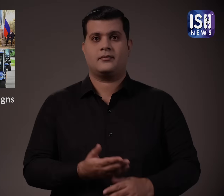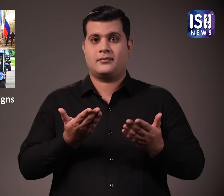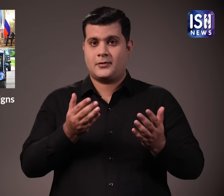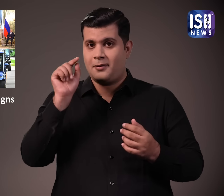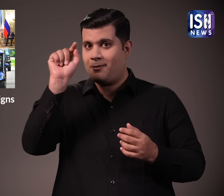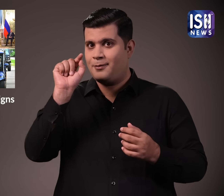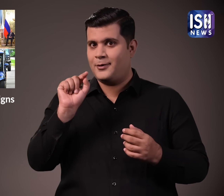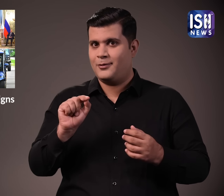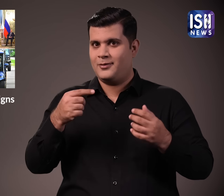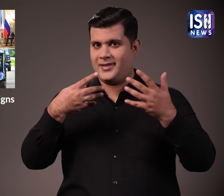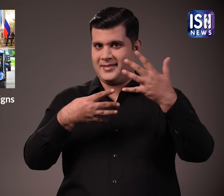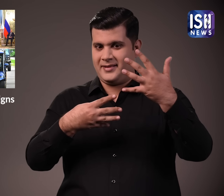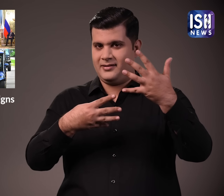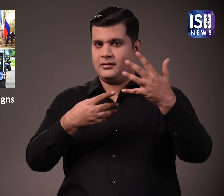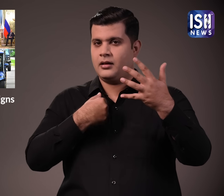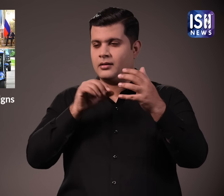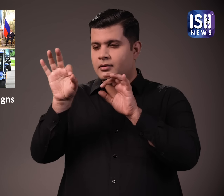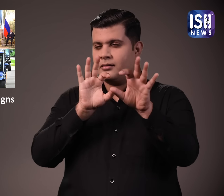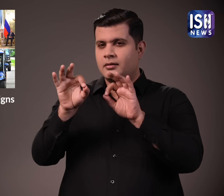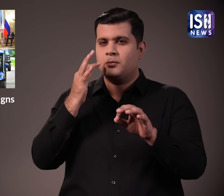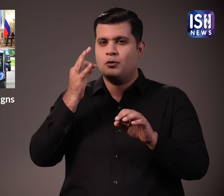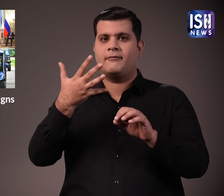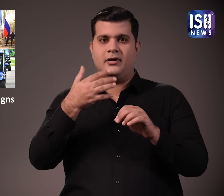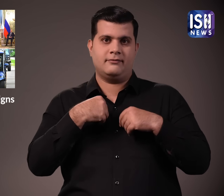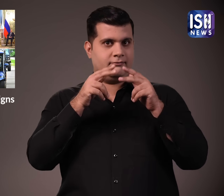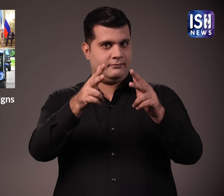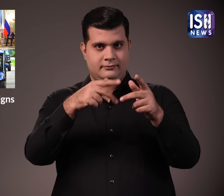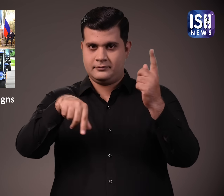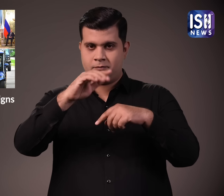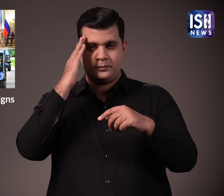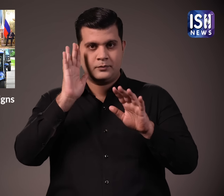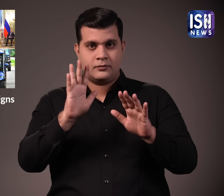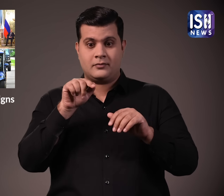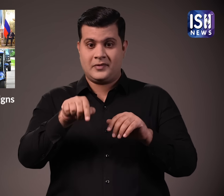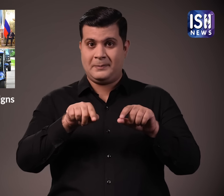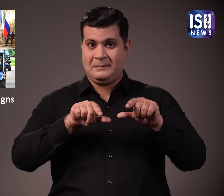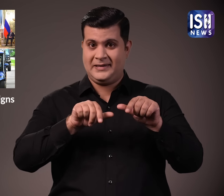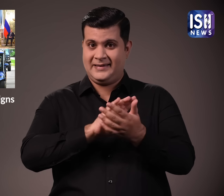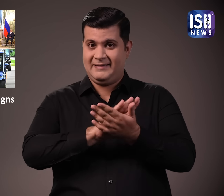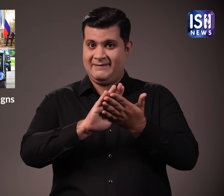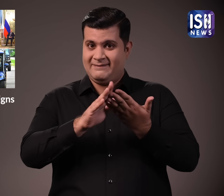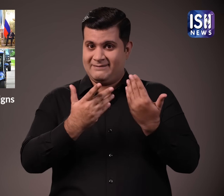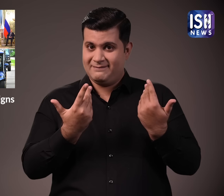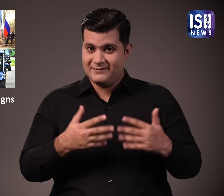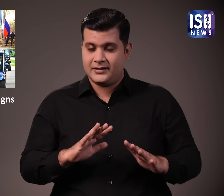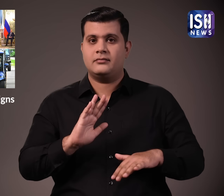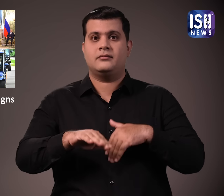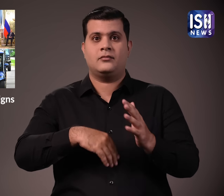साइन किये गए 9 MOU में से ये अहम MOU थे अपचारिक बैठक के बाद राश्टरपती पूतिन